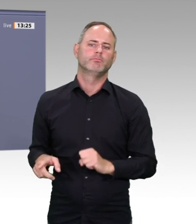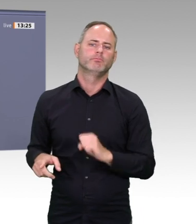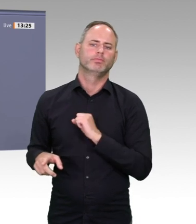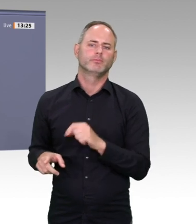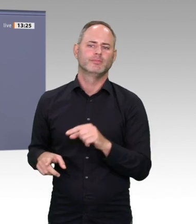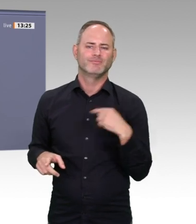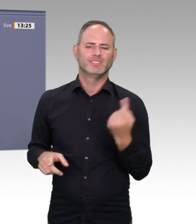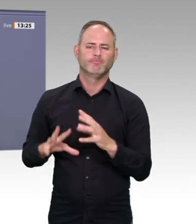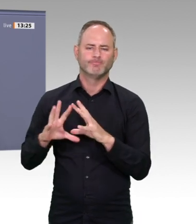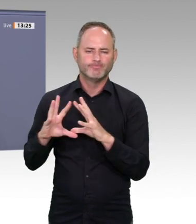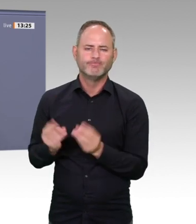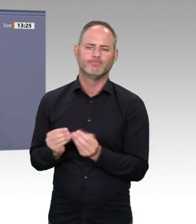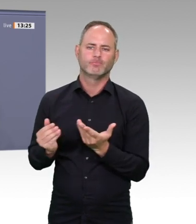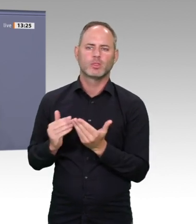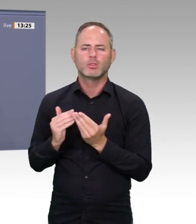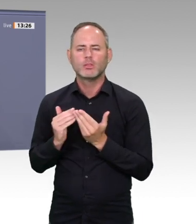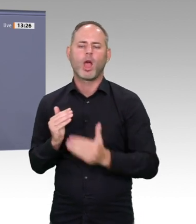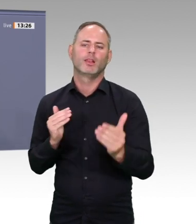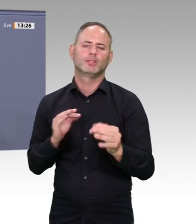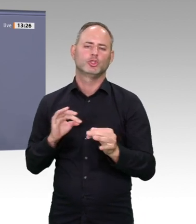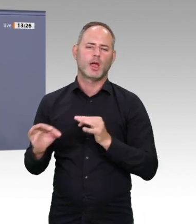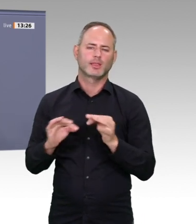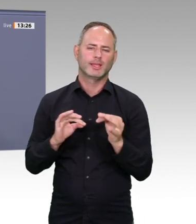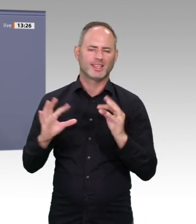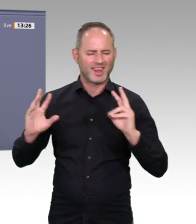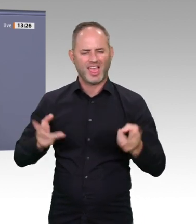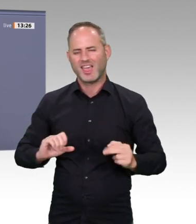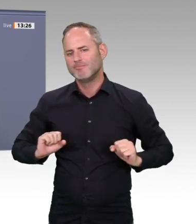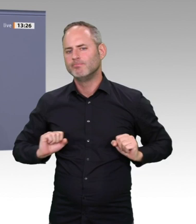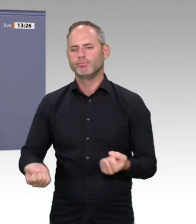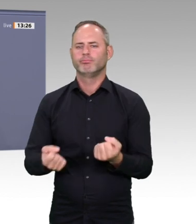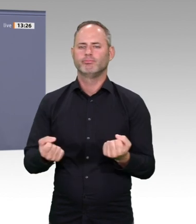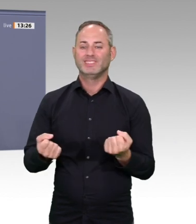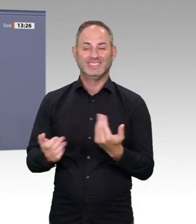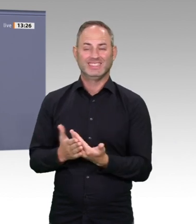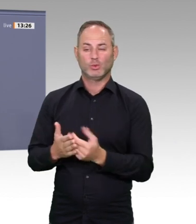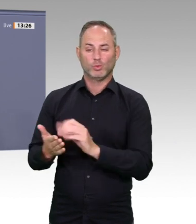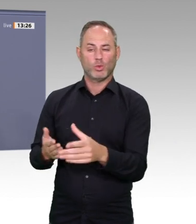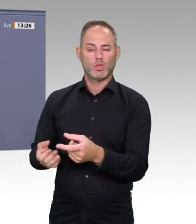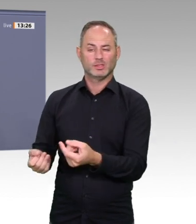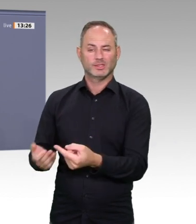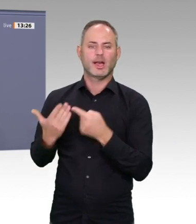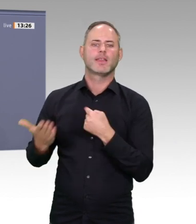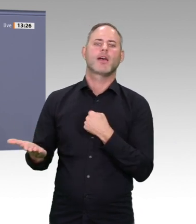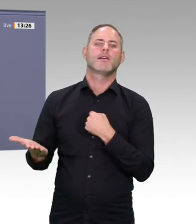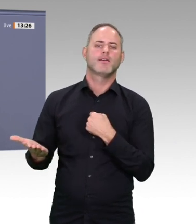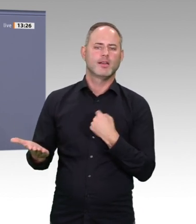Strategisch angelegte staatliche Impulse sollen Wirtschaft und Gesellschaft nachhaltig, umweltverträglich und sozial